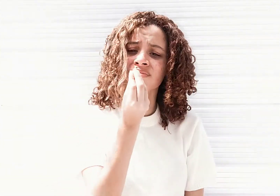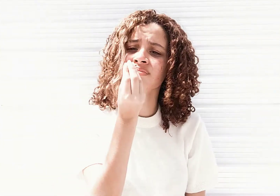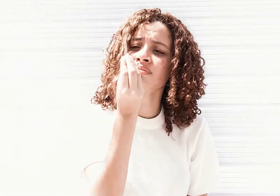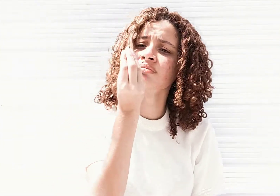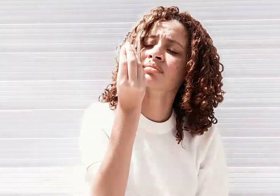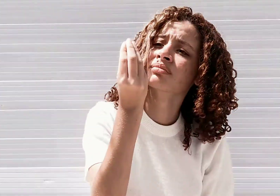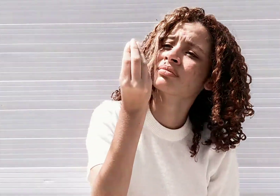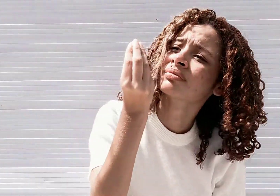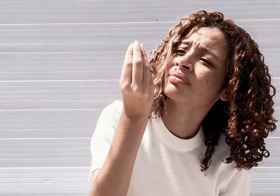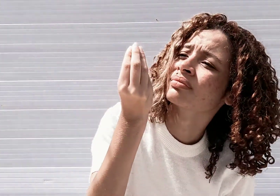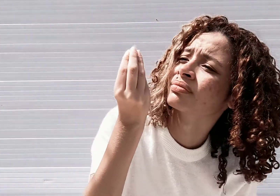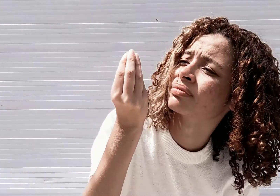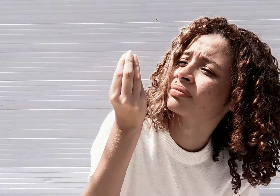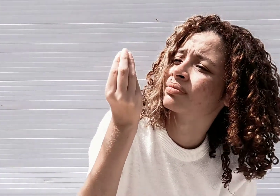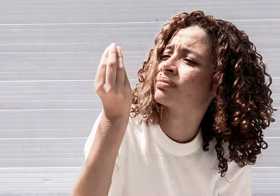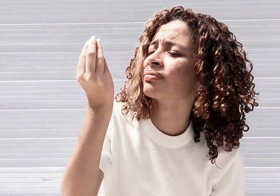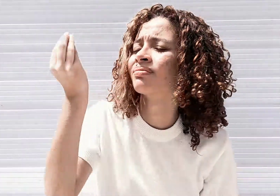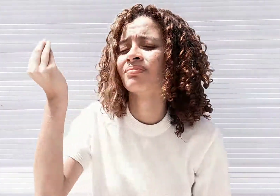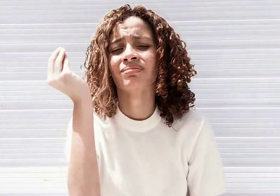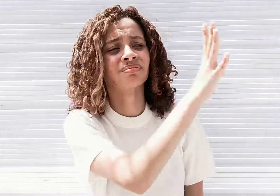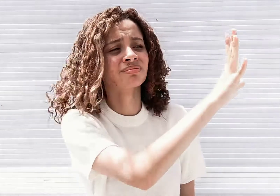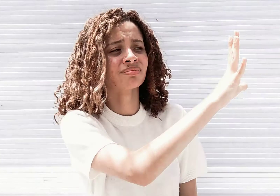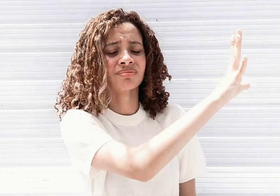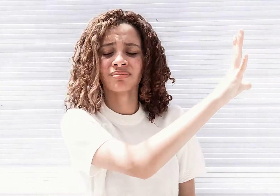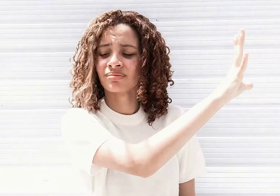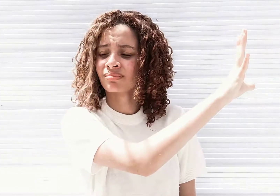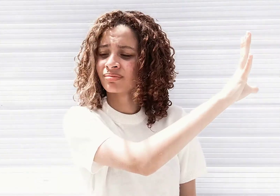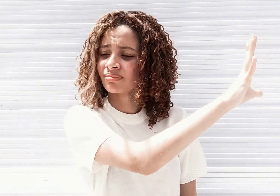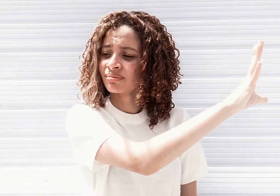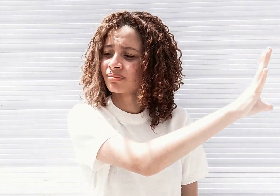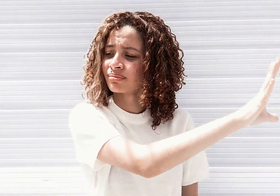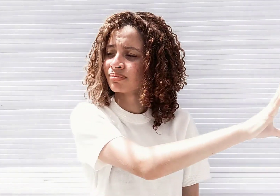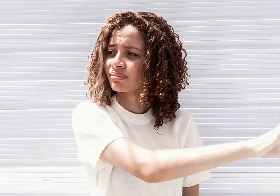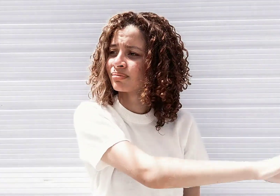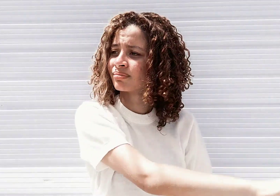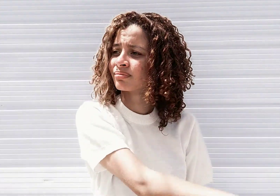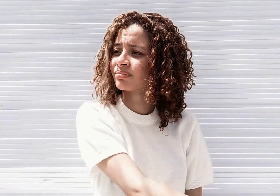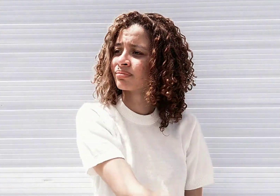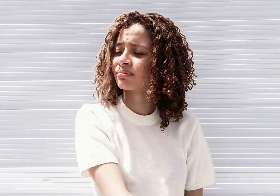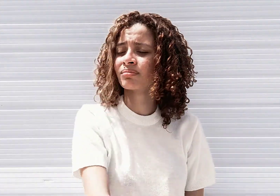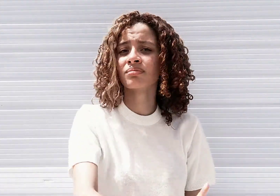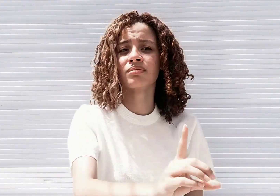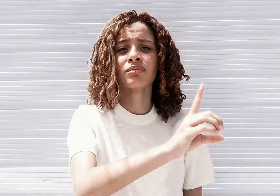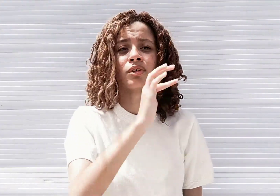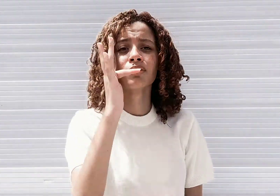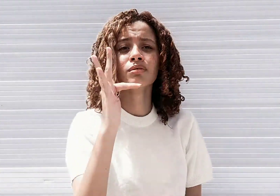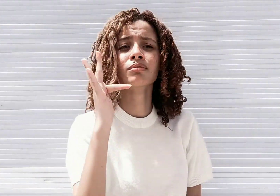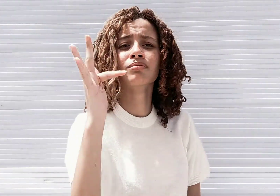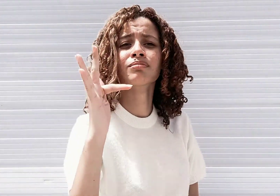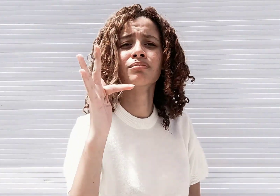vai me largar Um dia eu vou morrer,